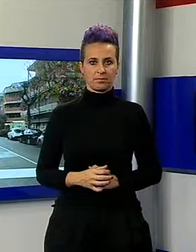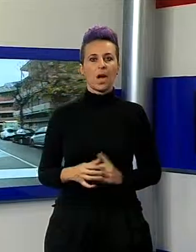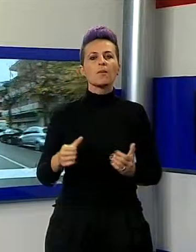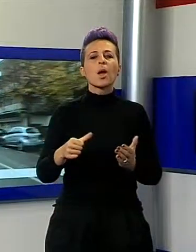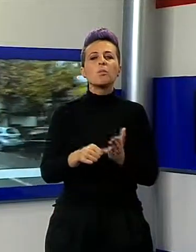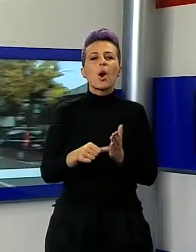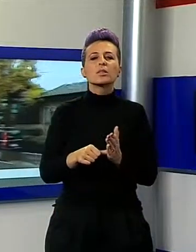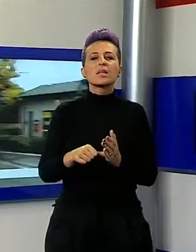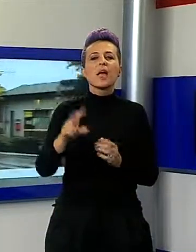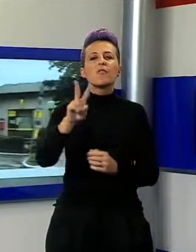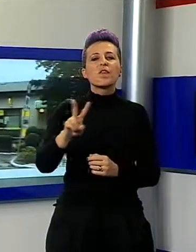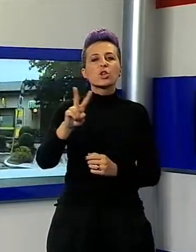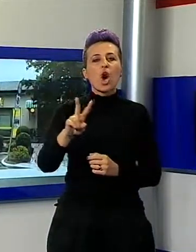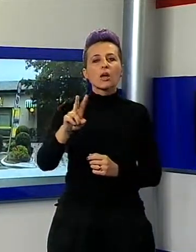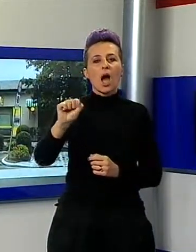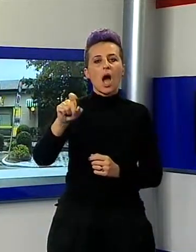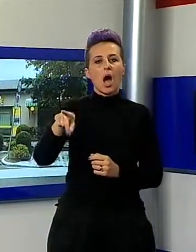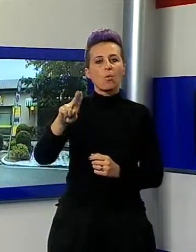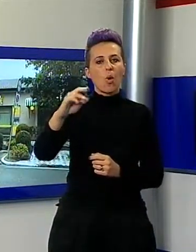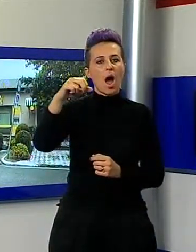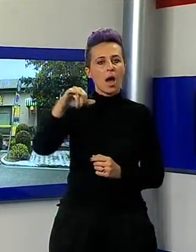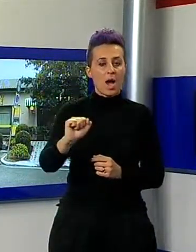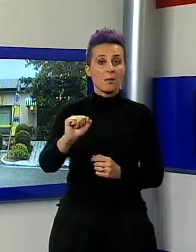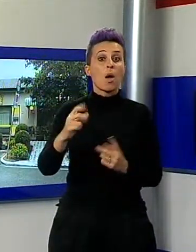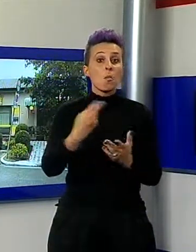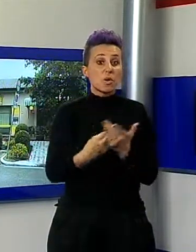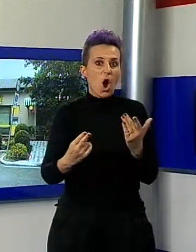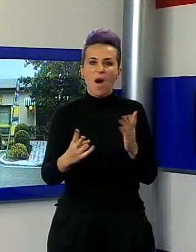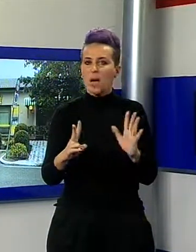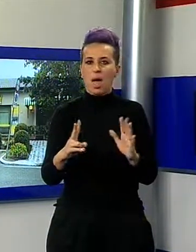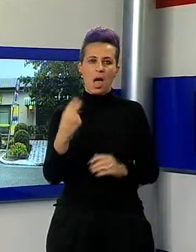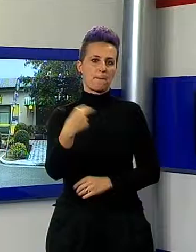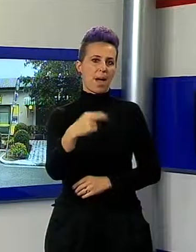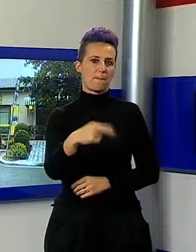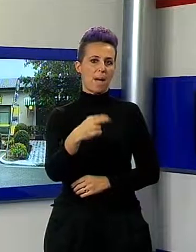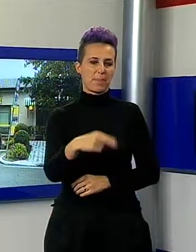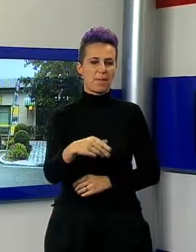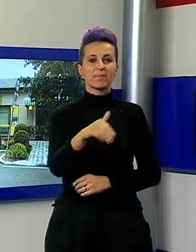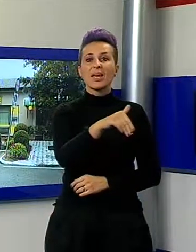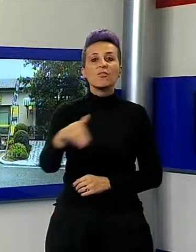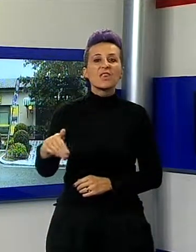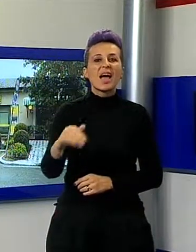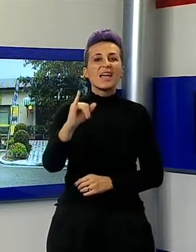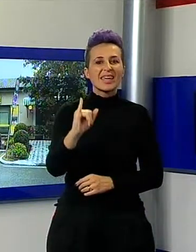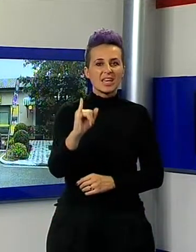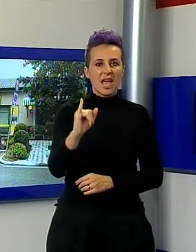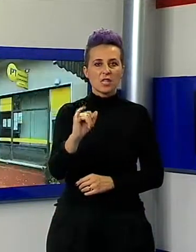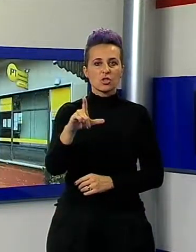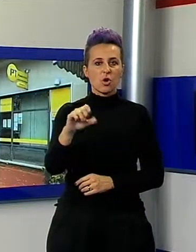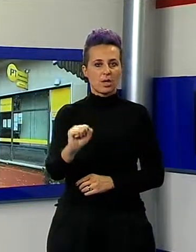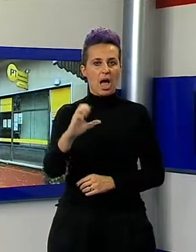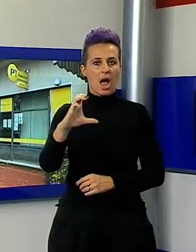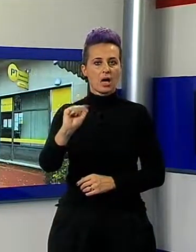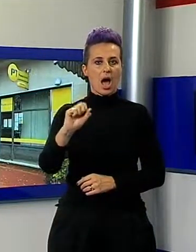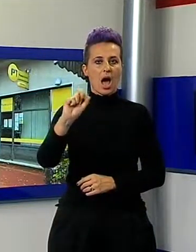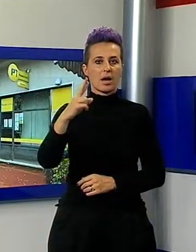Apuana, ma stavolta è andata male. Fallito il colpo ai danni dell'ufficio postale di Via Padre Ignazio da Carrara, dove intorno alle 8